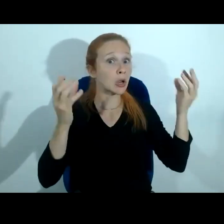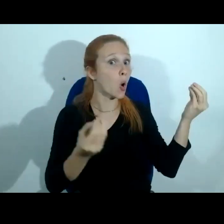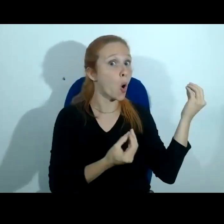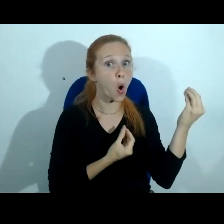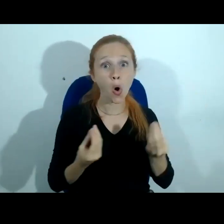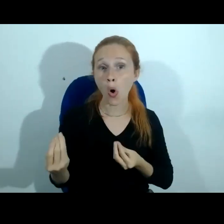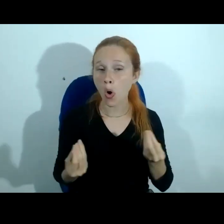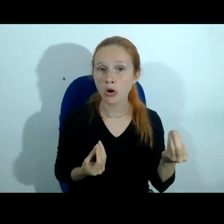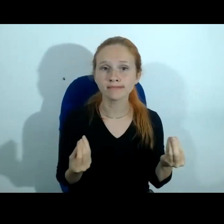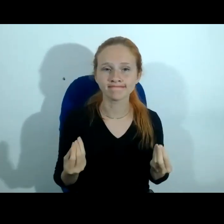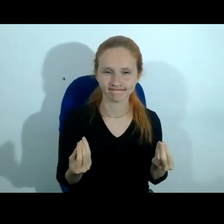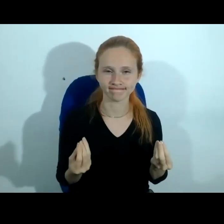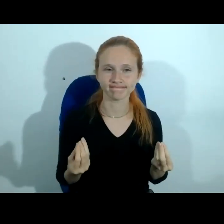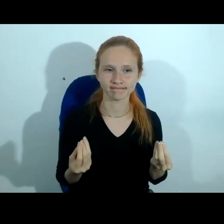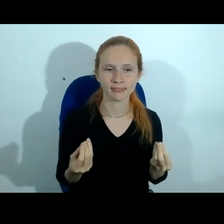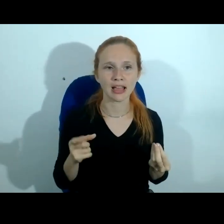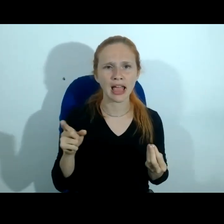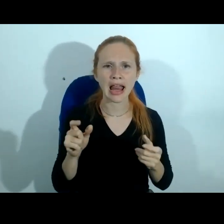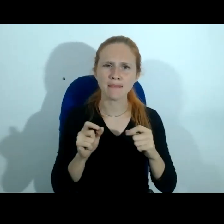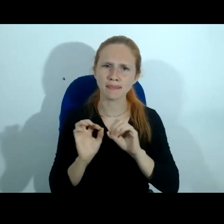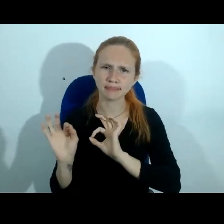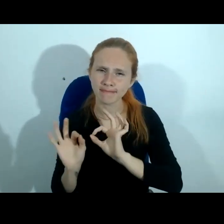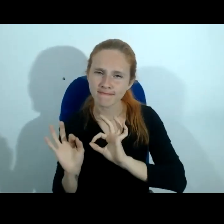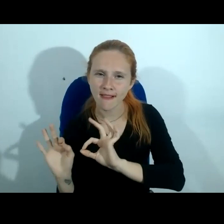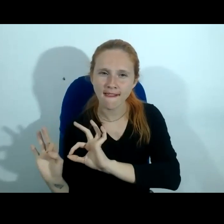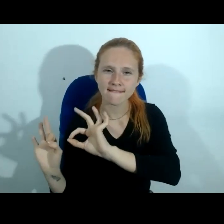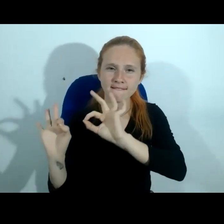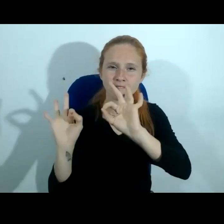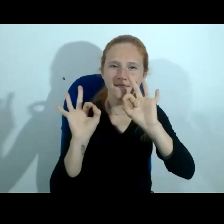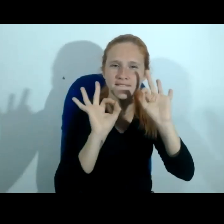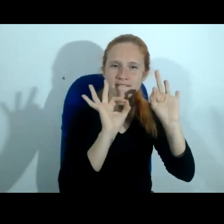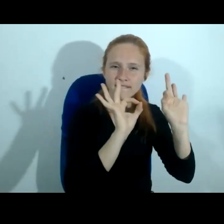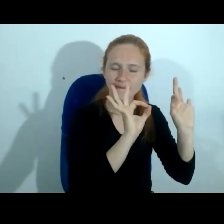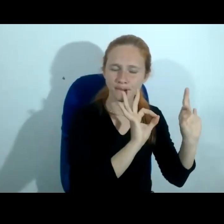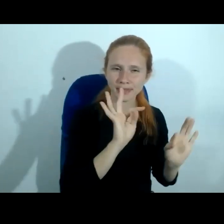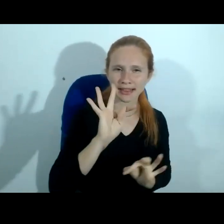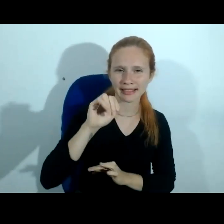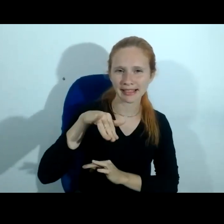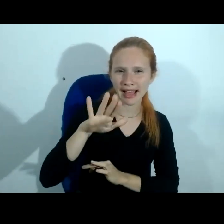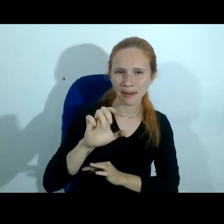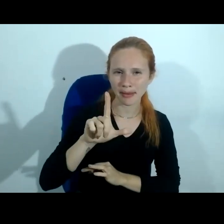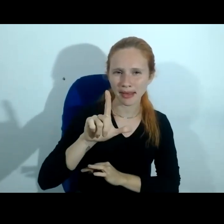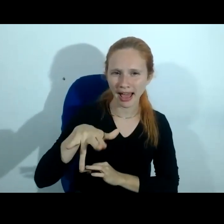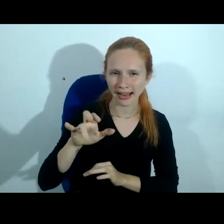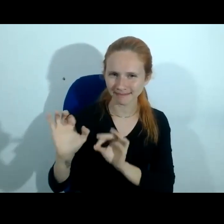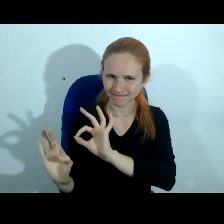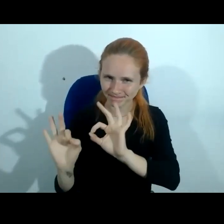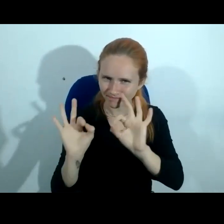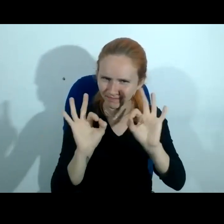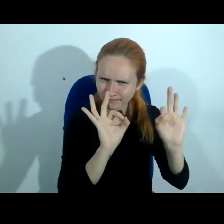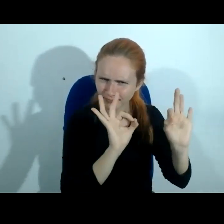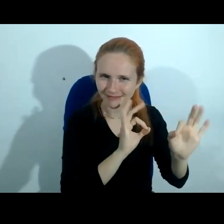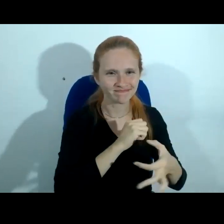ele traça uma timeline uma linha do tempo deu a versão dele só que o relógio